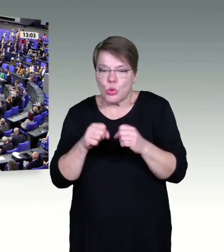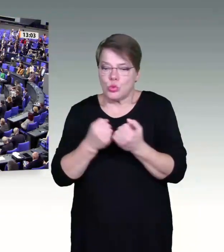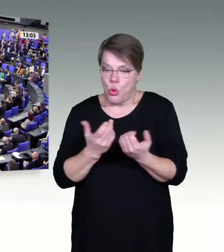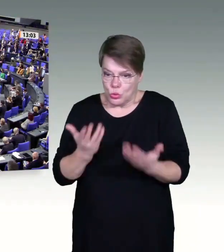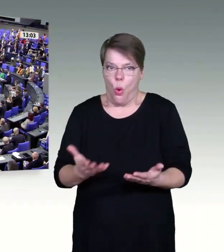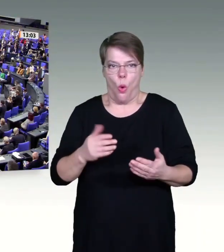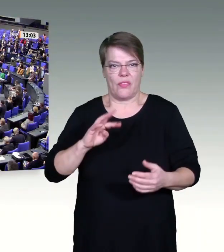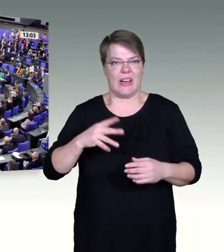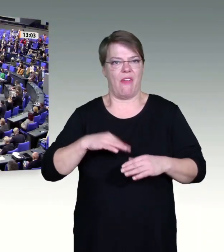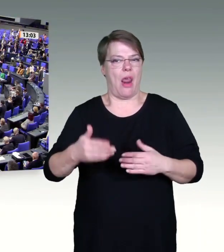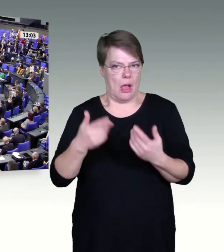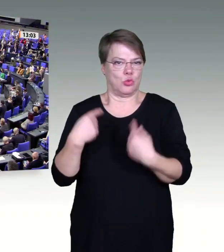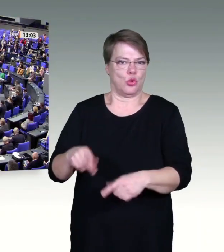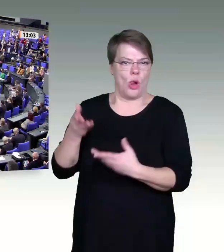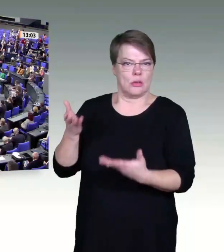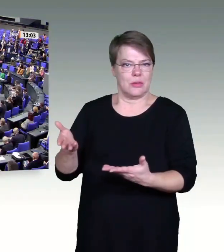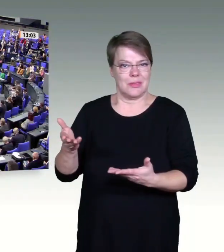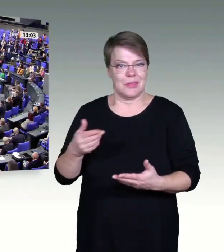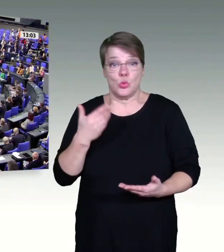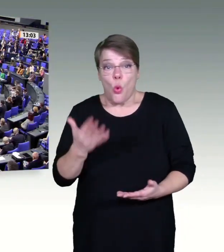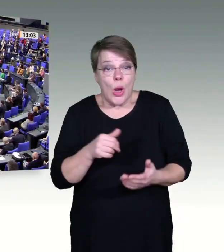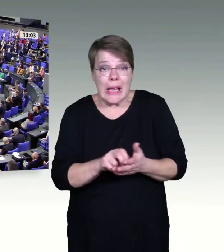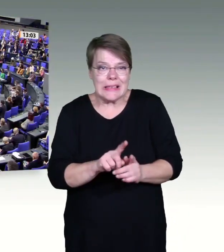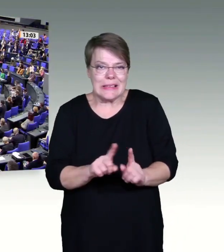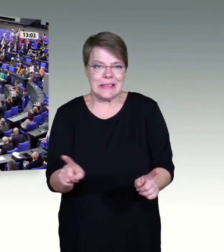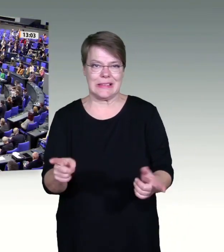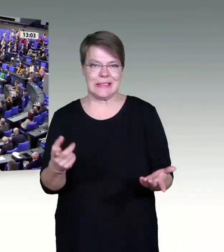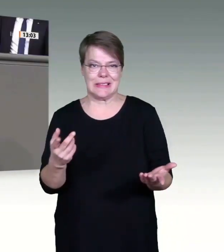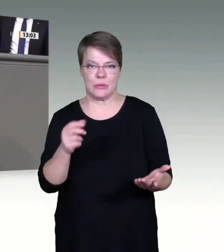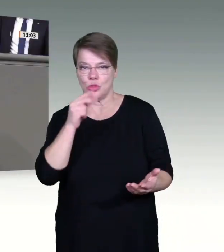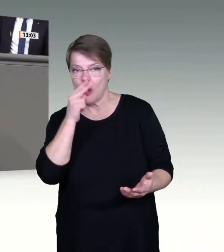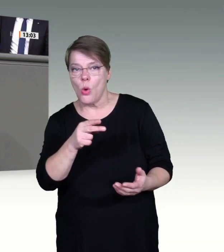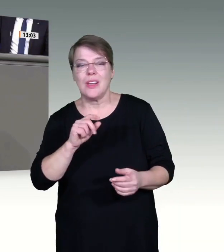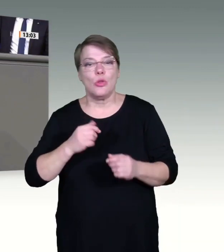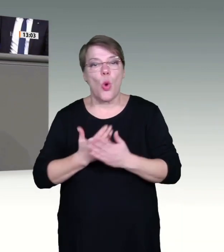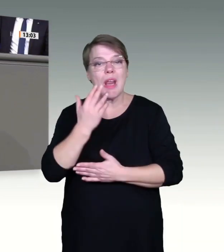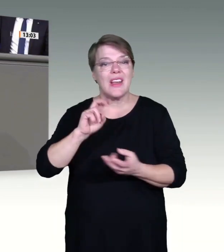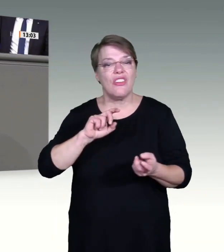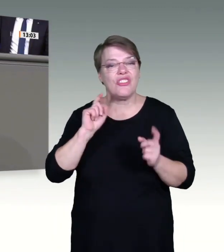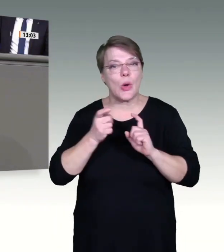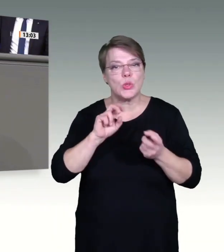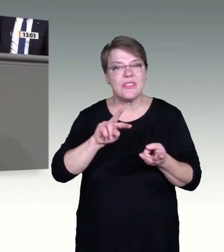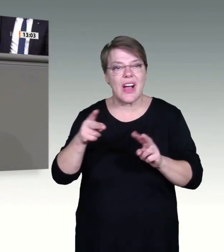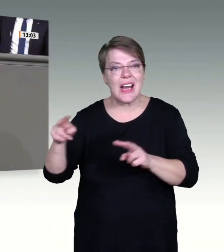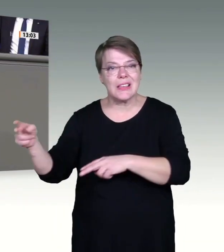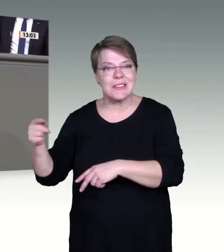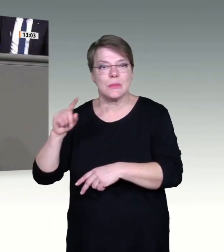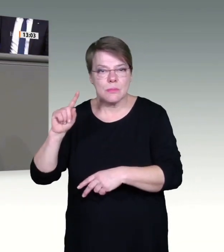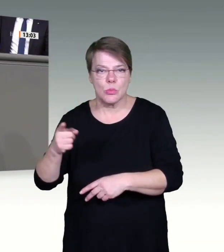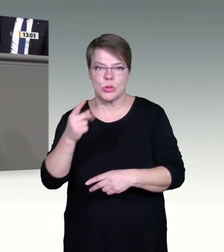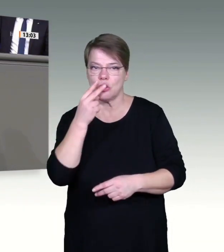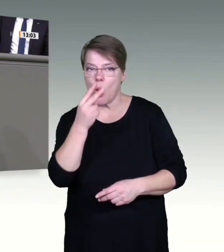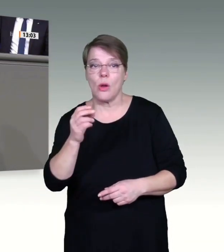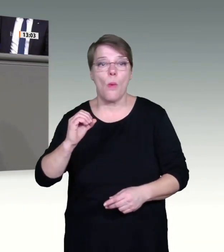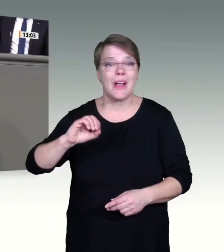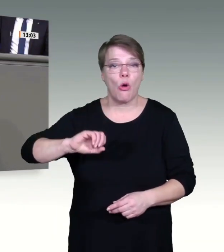Ich möchte nach vorne geschaut sagen, wenn wir uns insgesamt die Situation anschauen, dann kommt es doch darauf an, dass wir mit dem Gesetz,